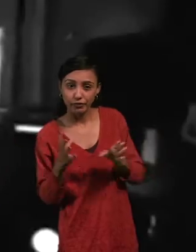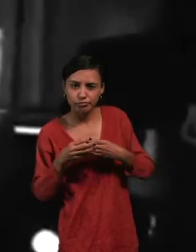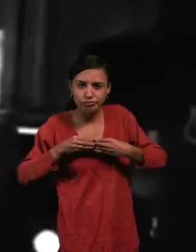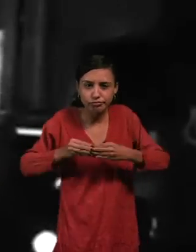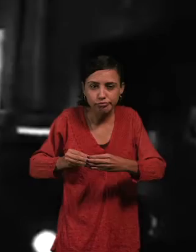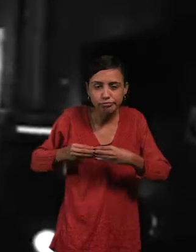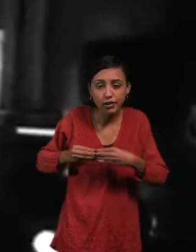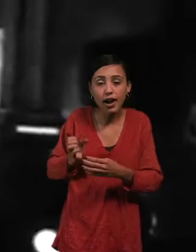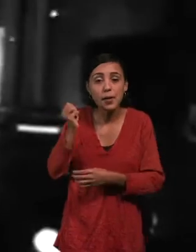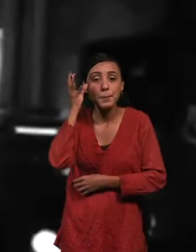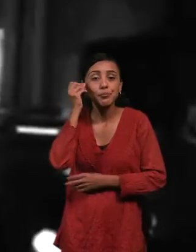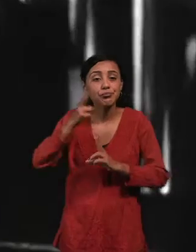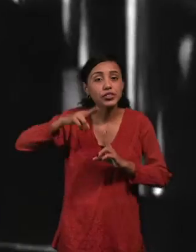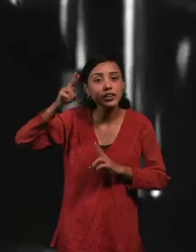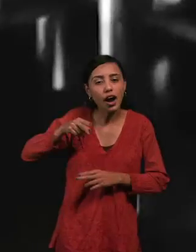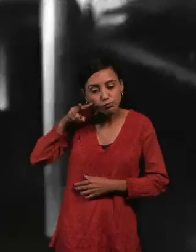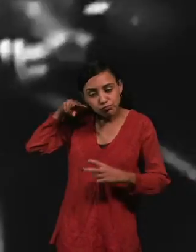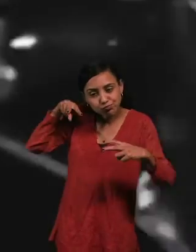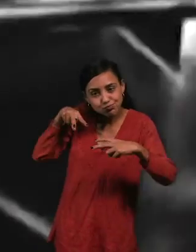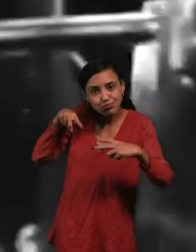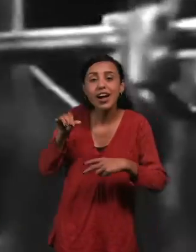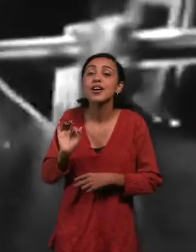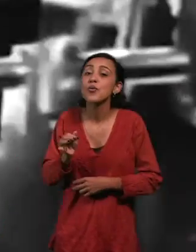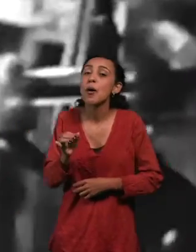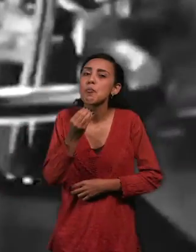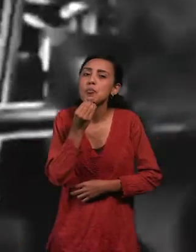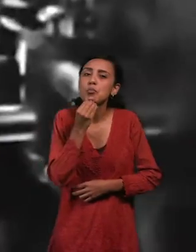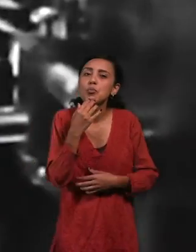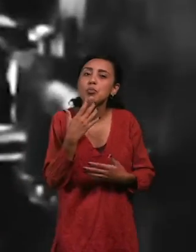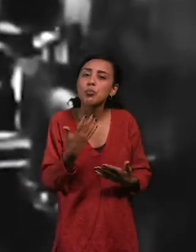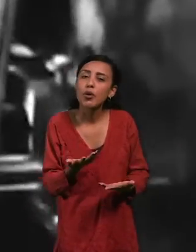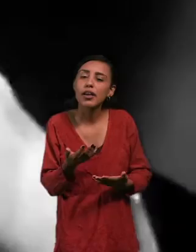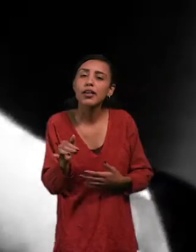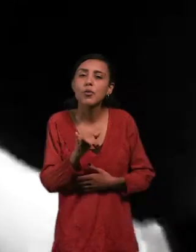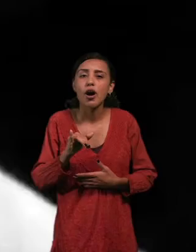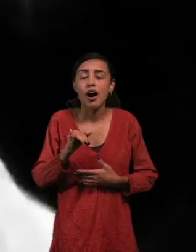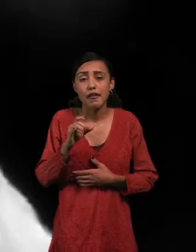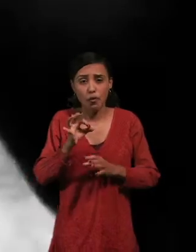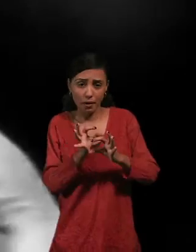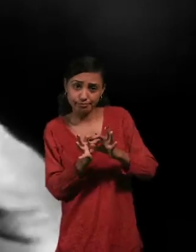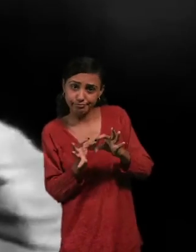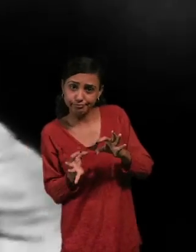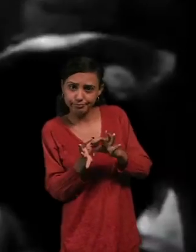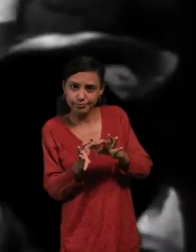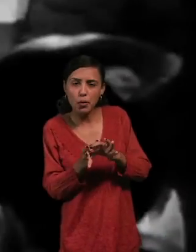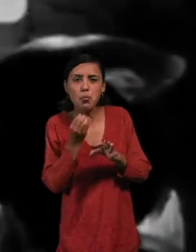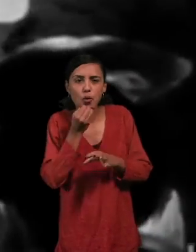inventó el teatro óptico, que además permitía, mediante un sistema de lentes, proyectar para el público y